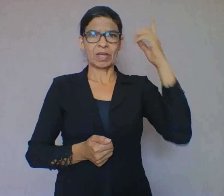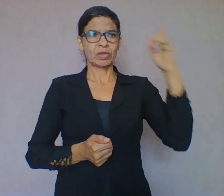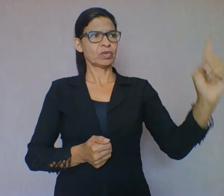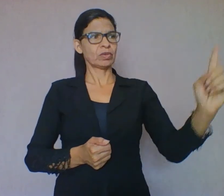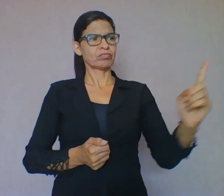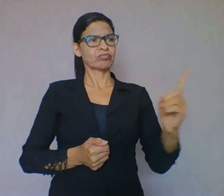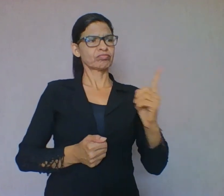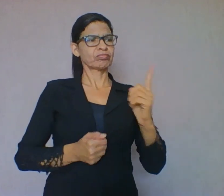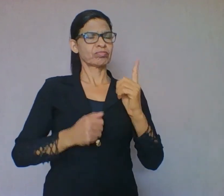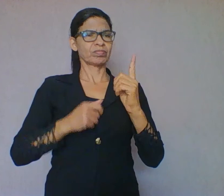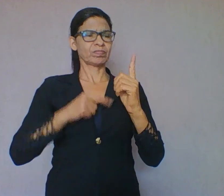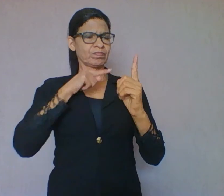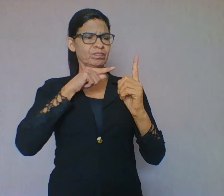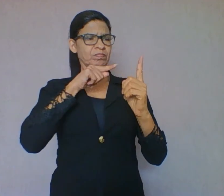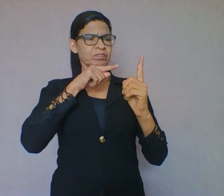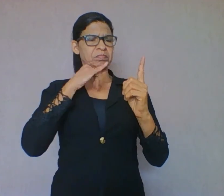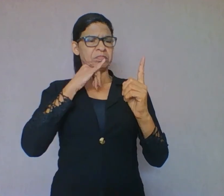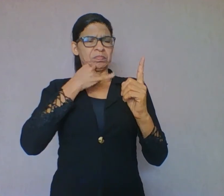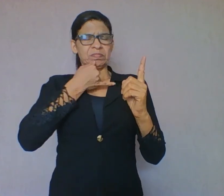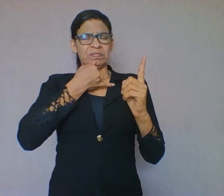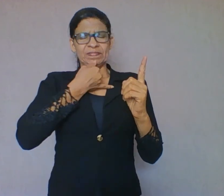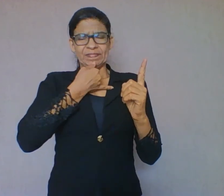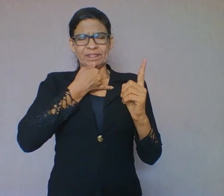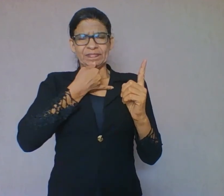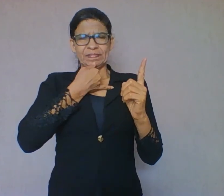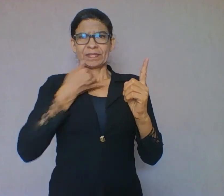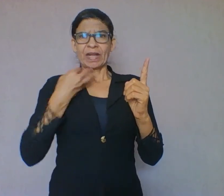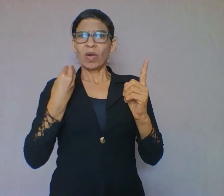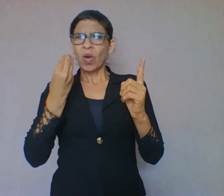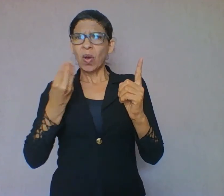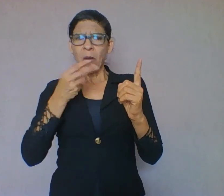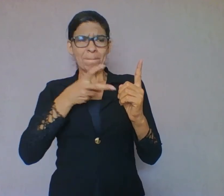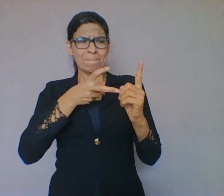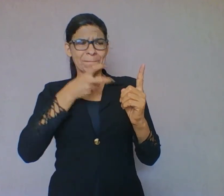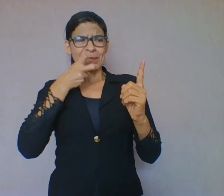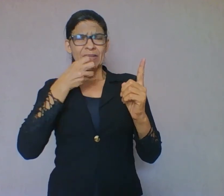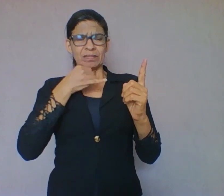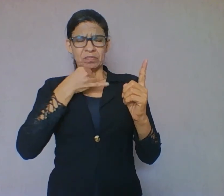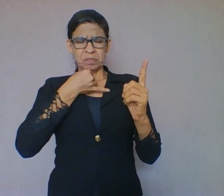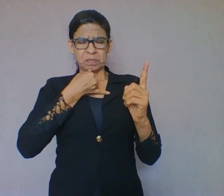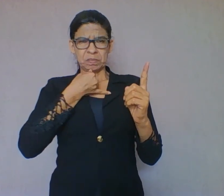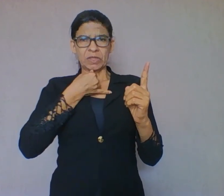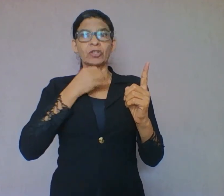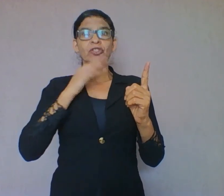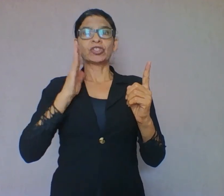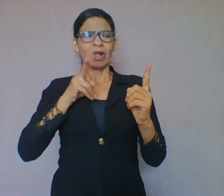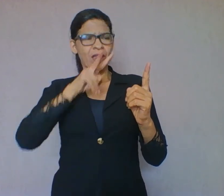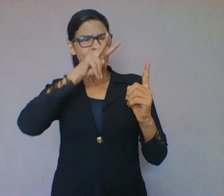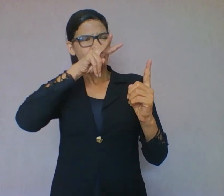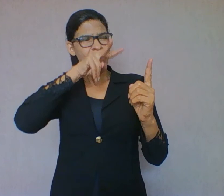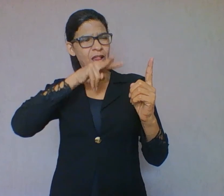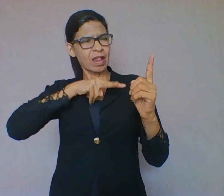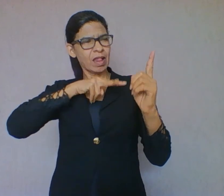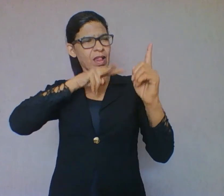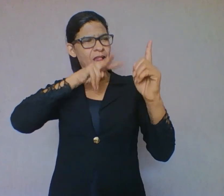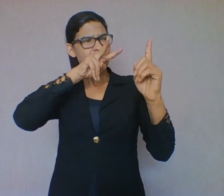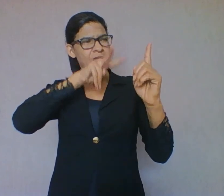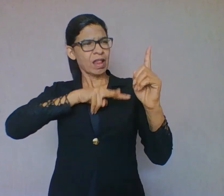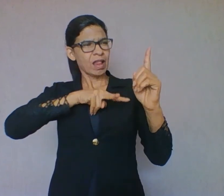está triste? Porque vocês leram a pessoa. Isso é ler. Leitura não é somente leitura de livros. A gente pode ler as